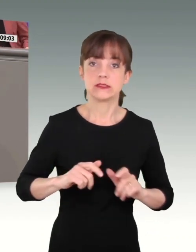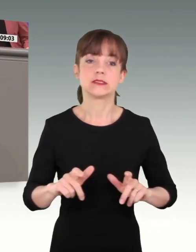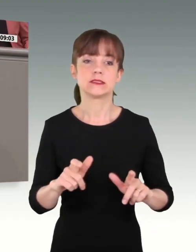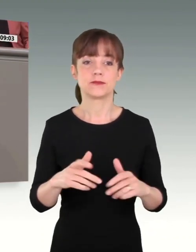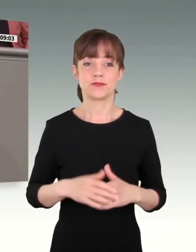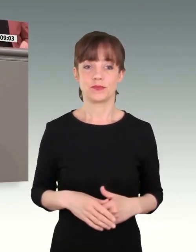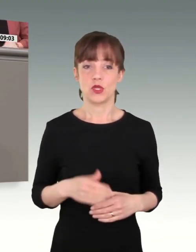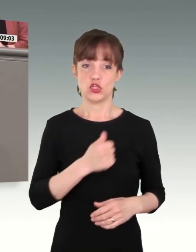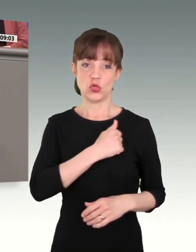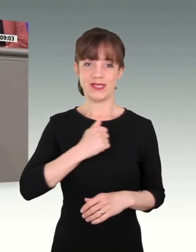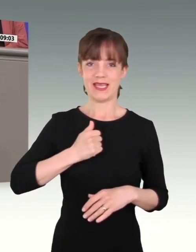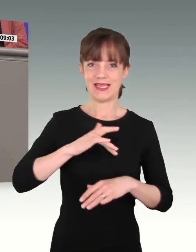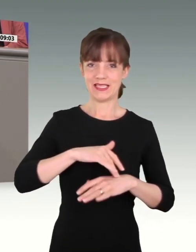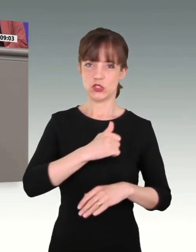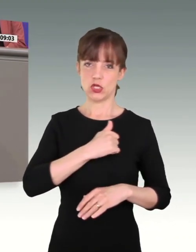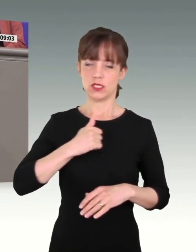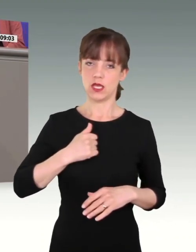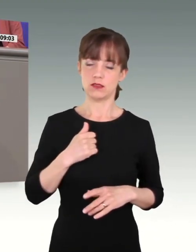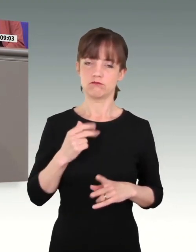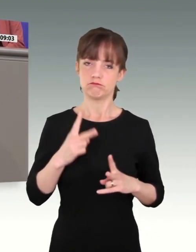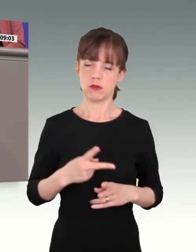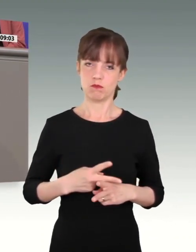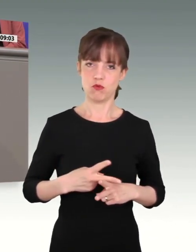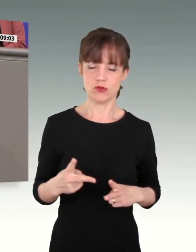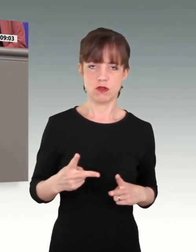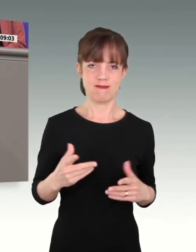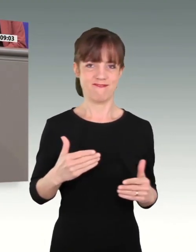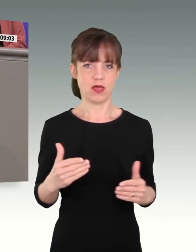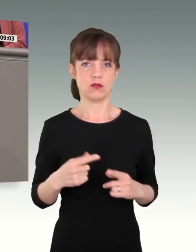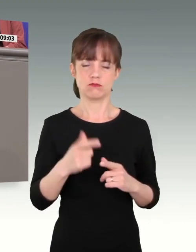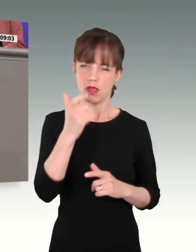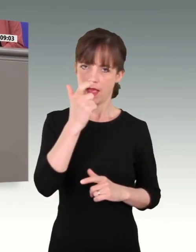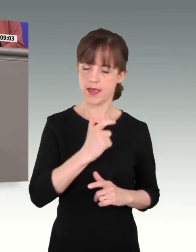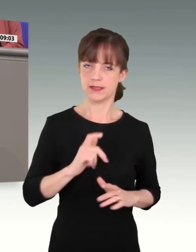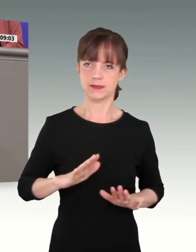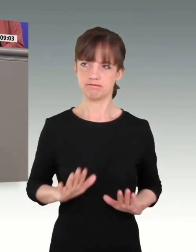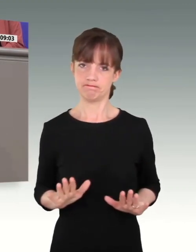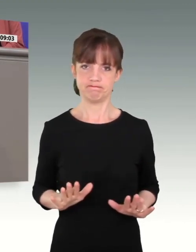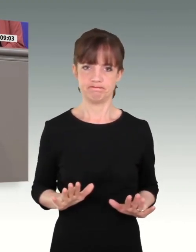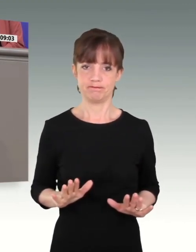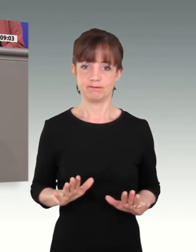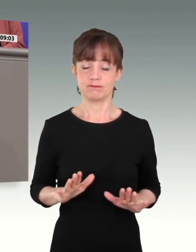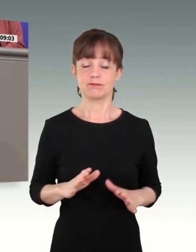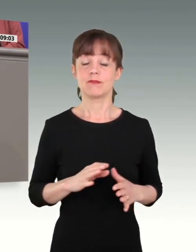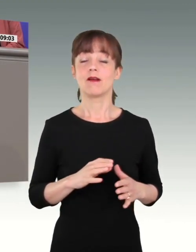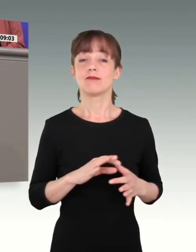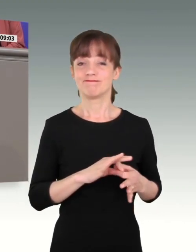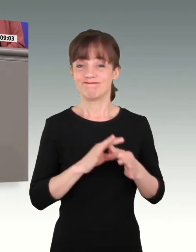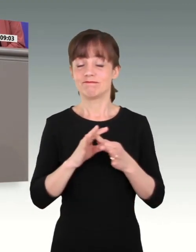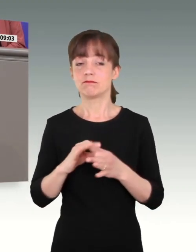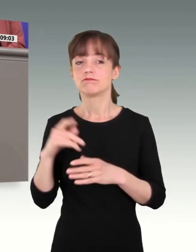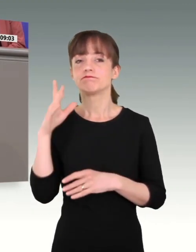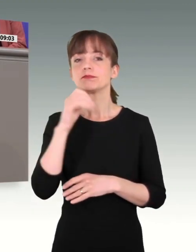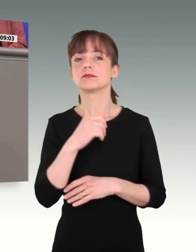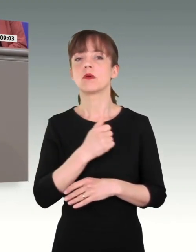hoher Professionalität und mit großer Ernsthaftigkeit. Zudem wird deutlich, wofür wir die Bundeswehr haben